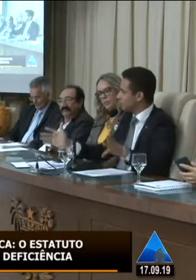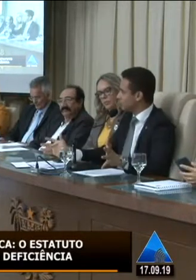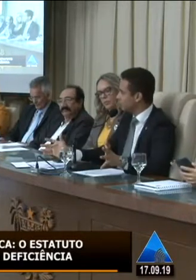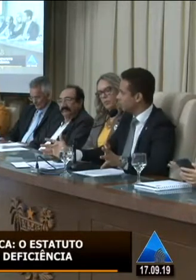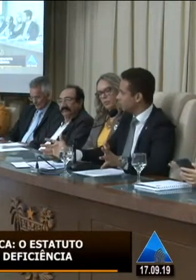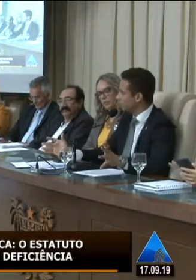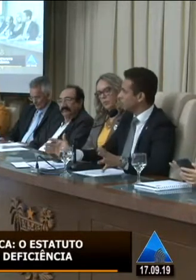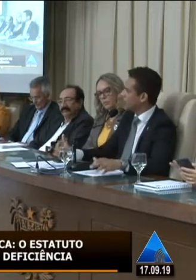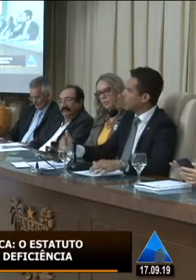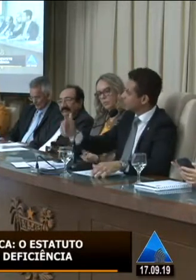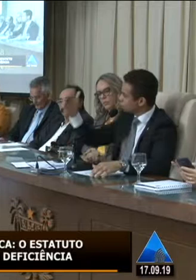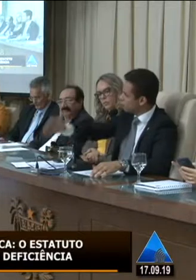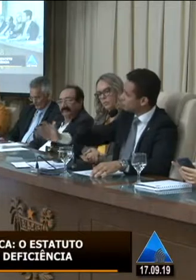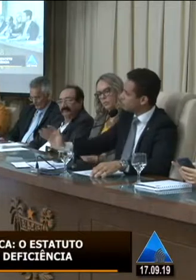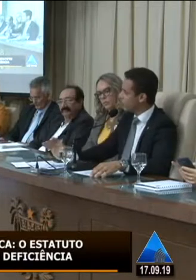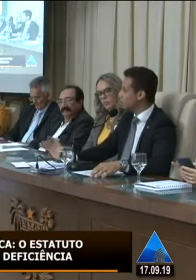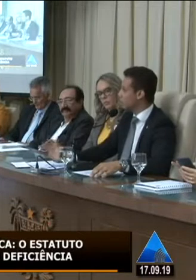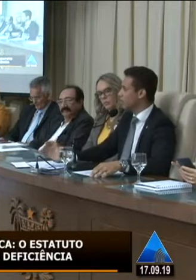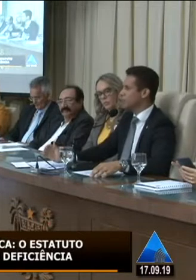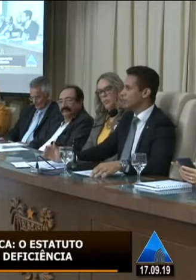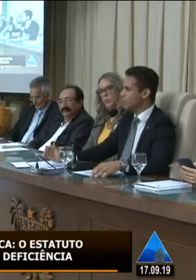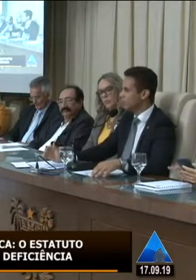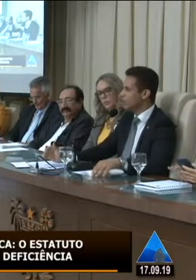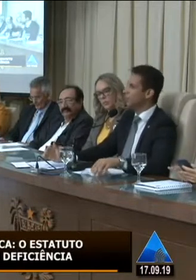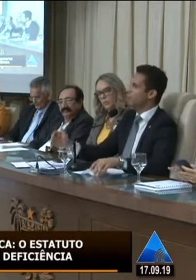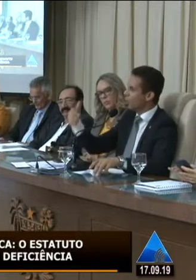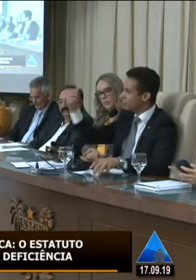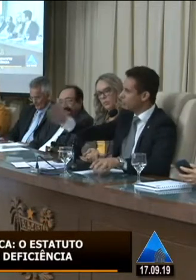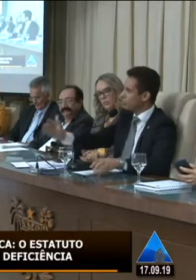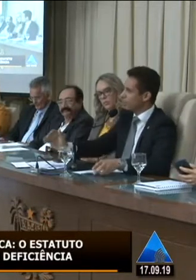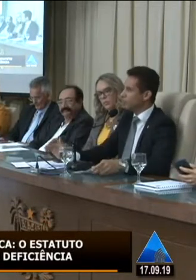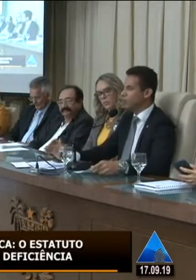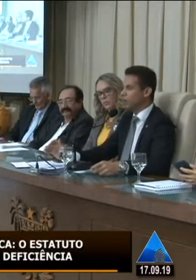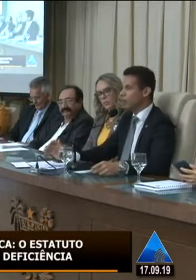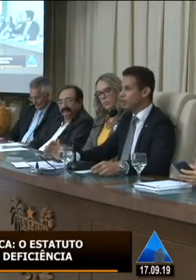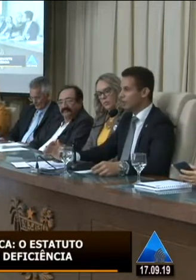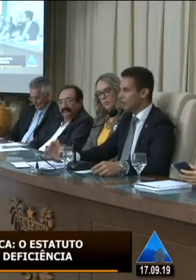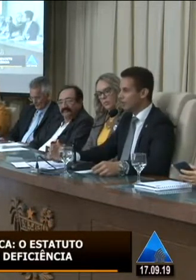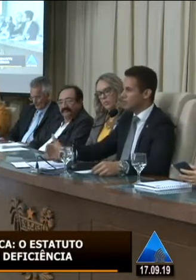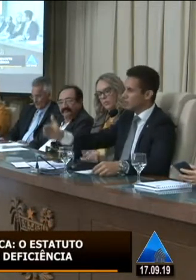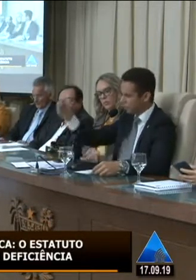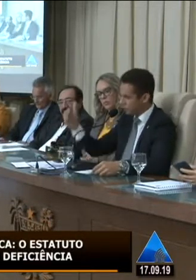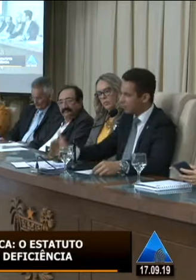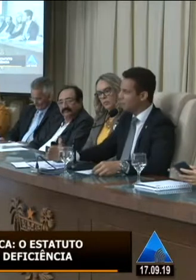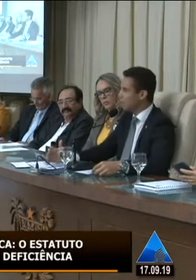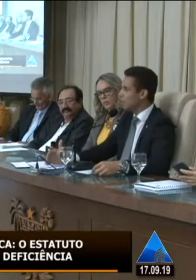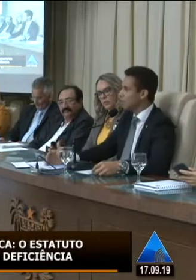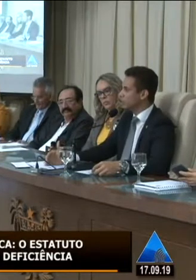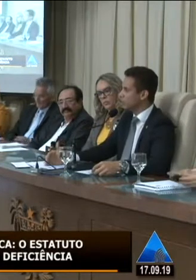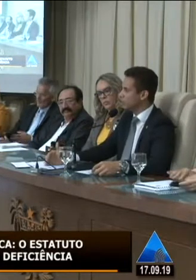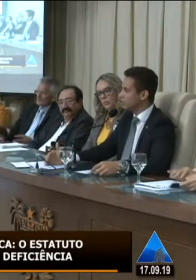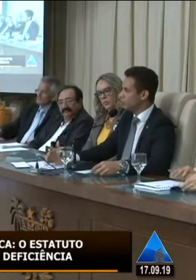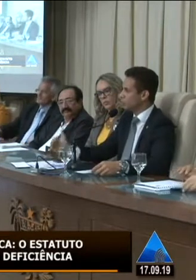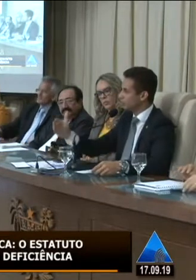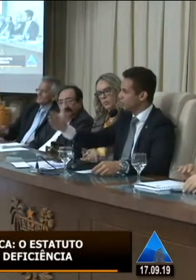lotadas lotadas para que todos aqui tenham a sua participação e mostrem inclusive para os outros colegas deputados também irei pedir a